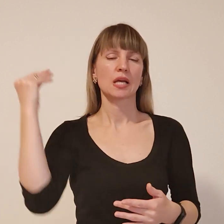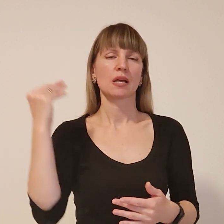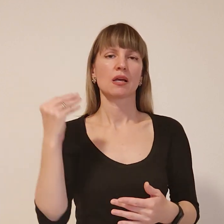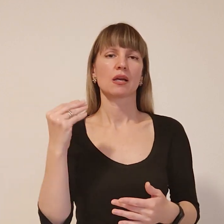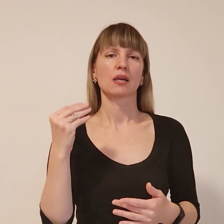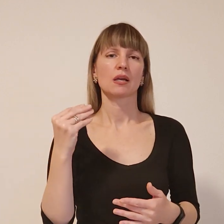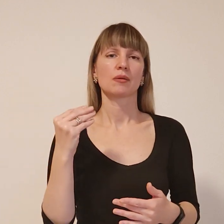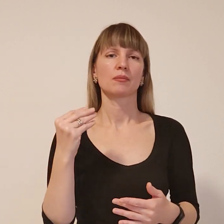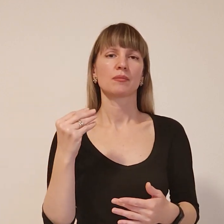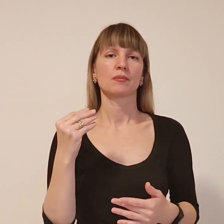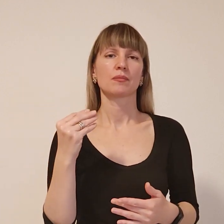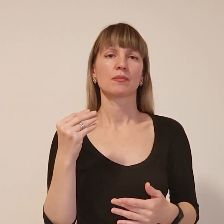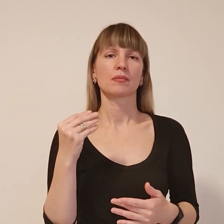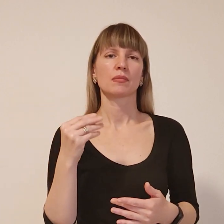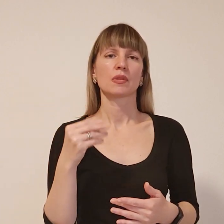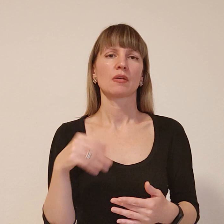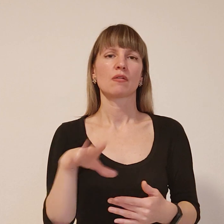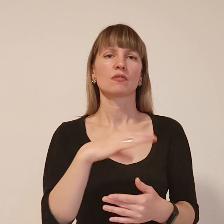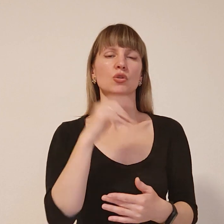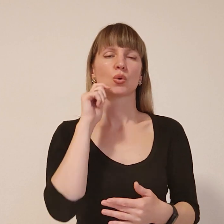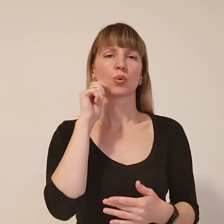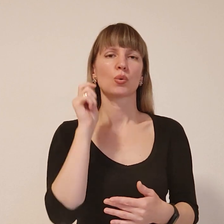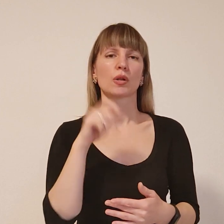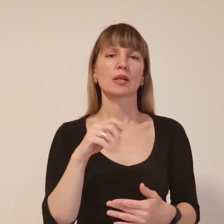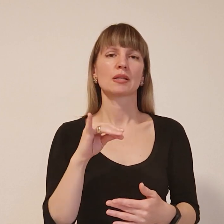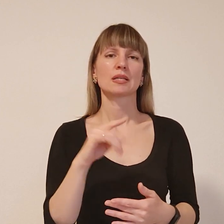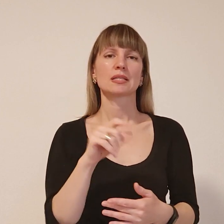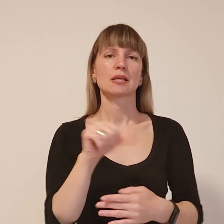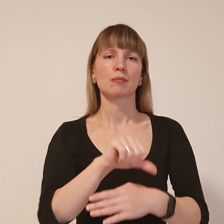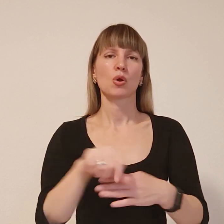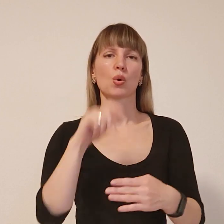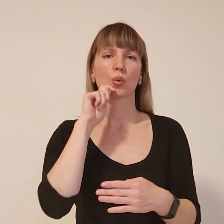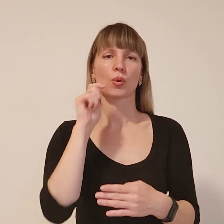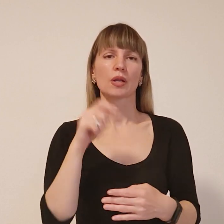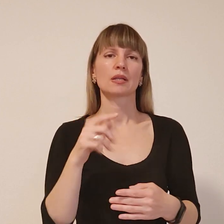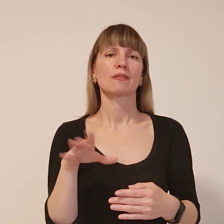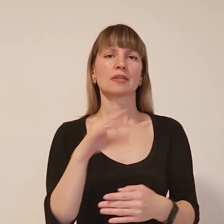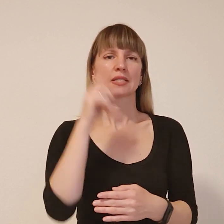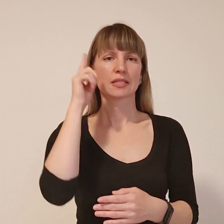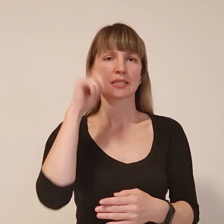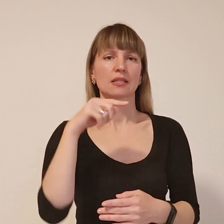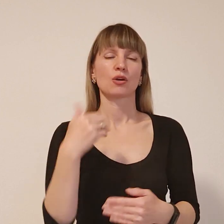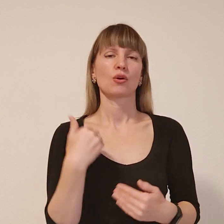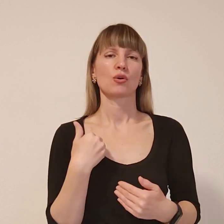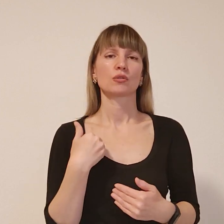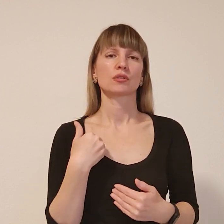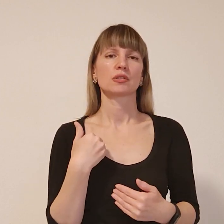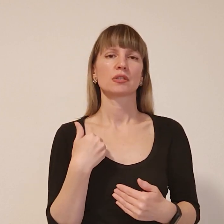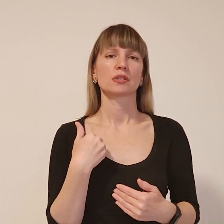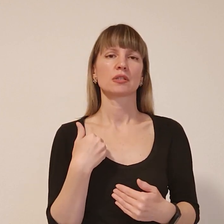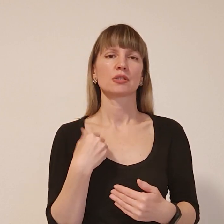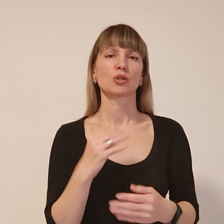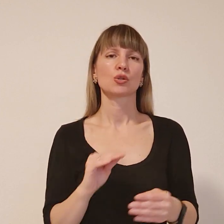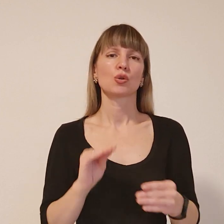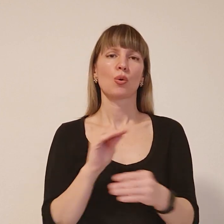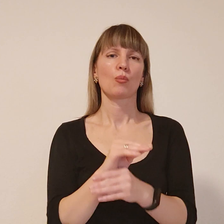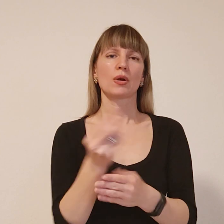Козаків всі в Україні і за межами України цих знають. Хотілося б, звичайно, доповнити ескіз якимись